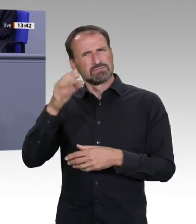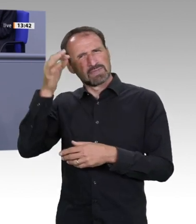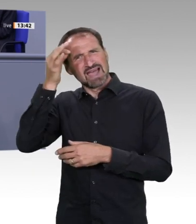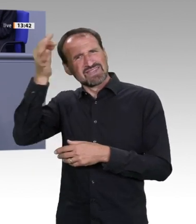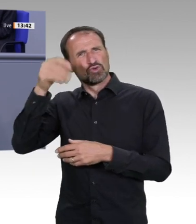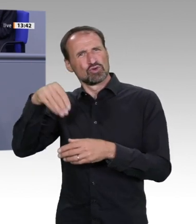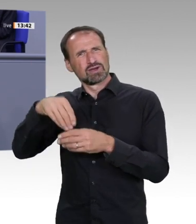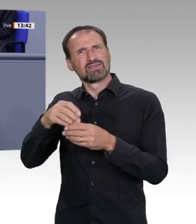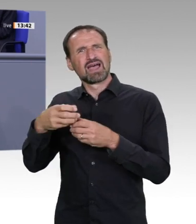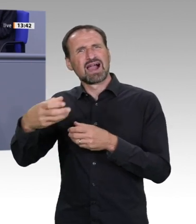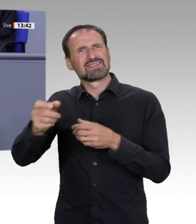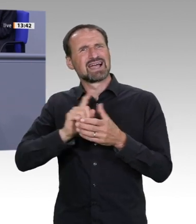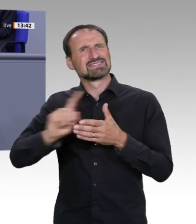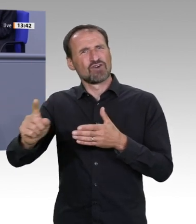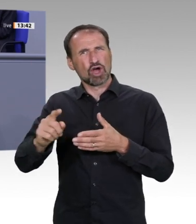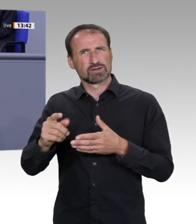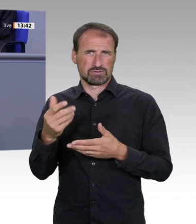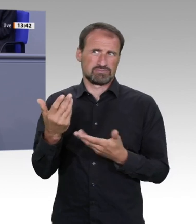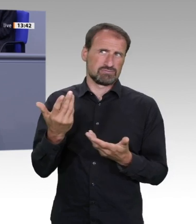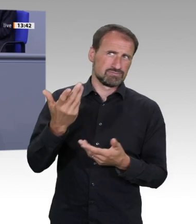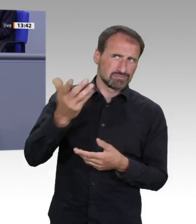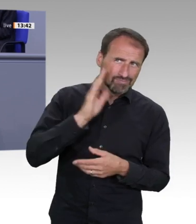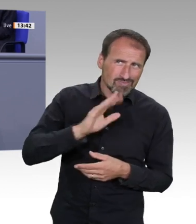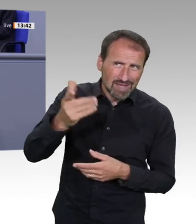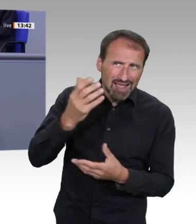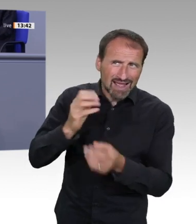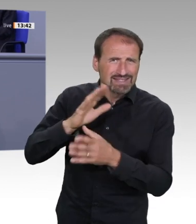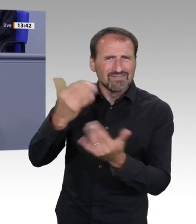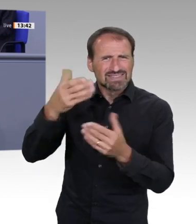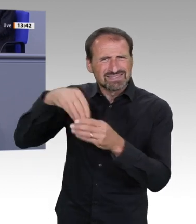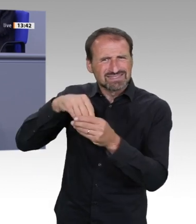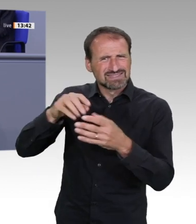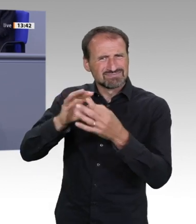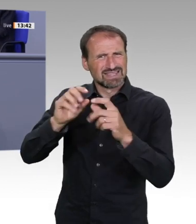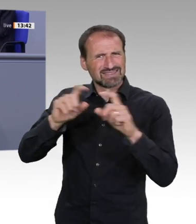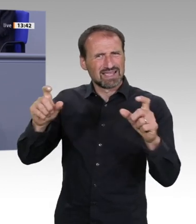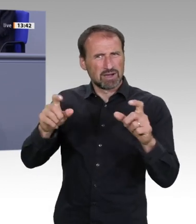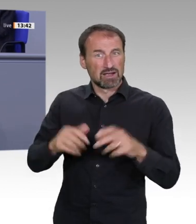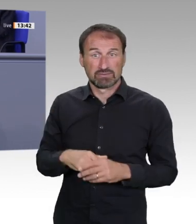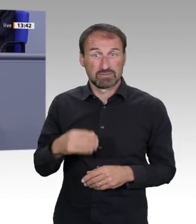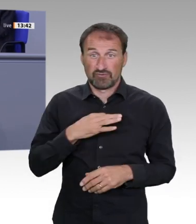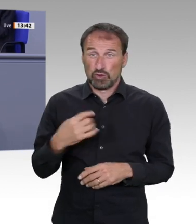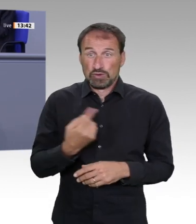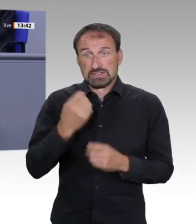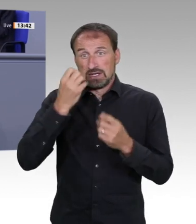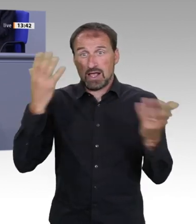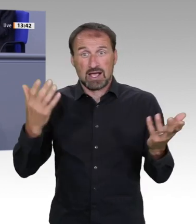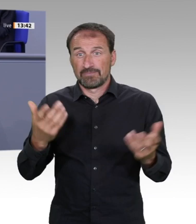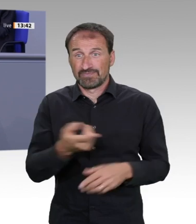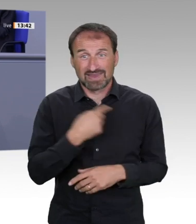inklusive der Politik. Millionen Arbeitsplätze werden wegfallen. Neue müssen in dieser Zahl erst einmal geschaffen werden. Und auch wenn das